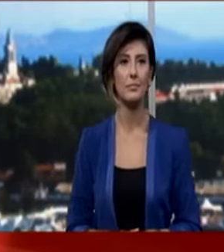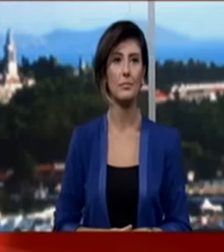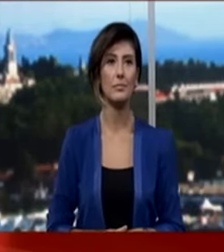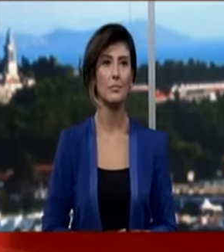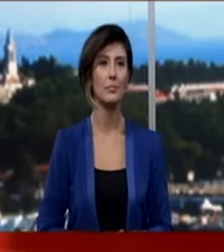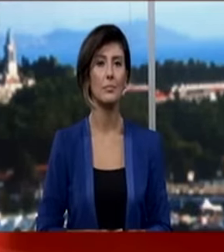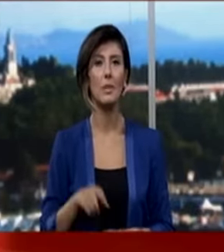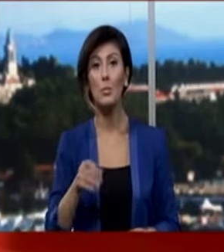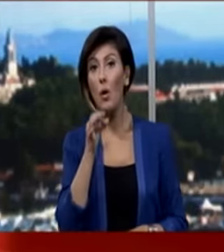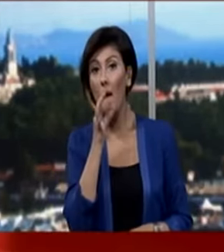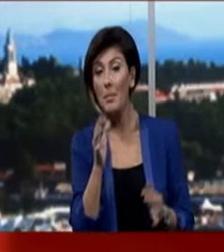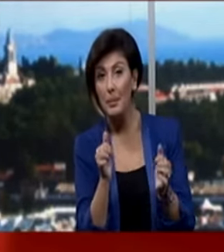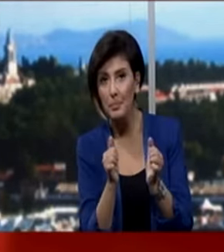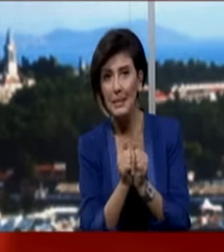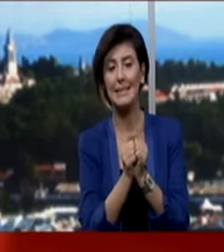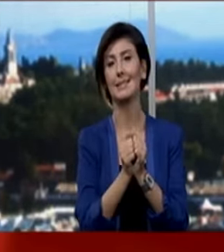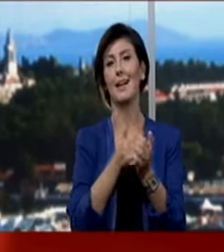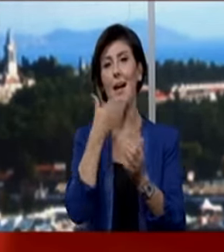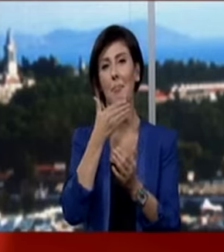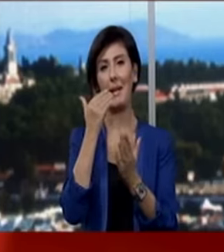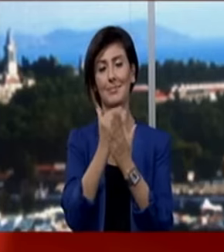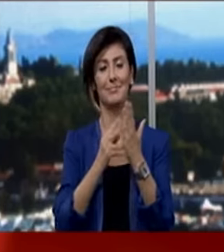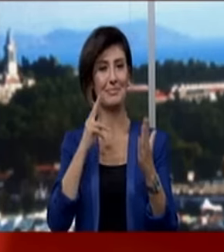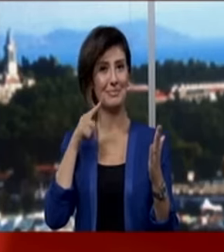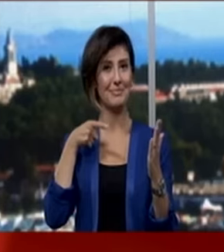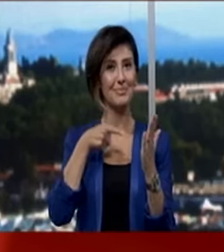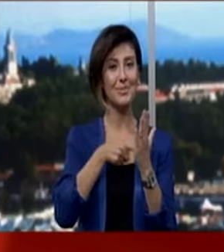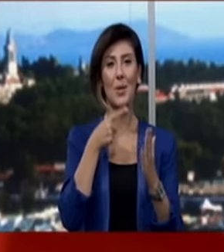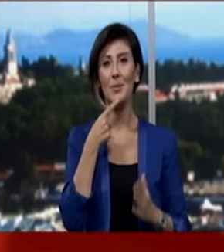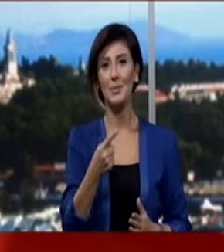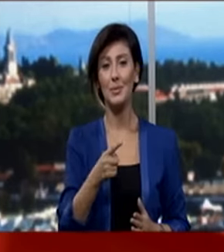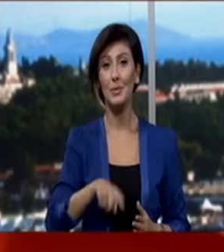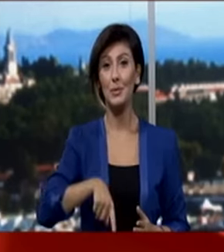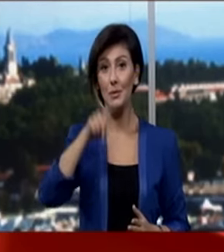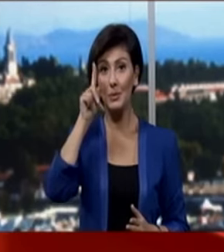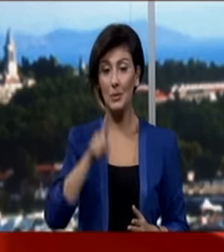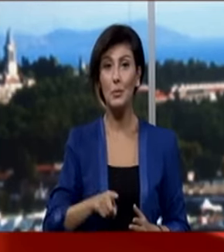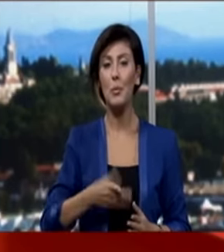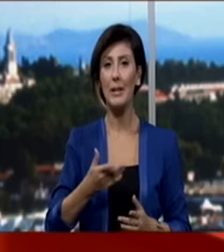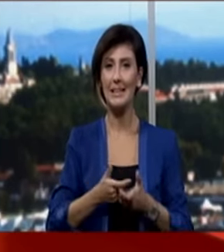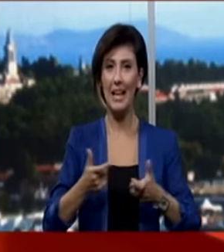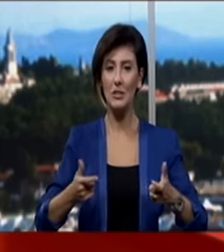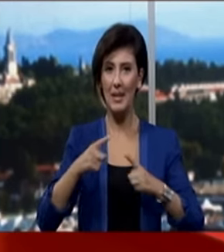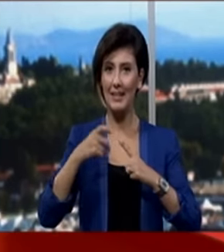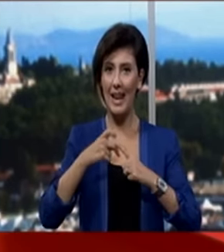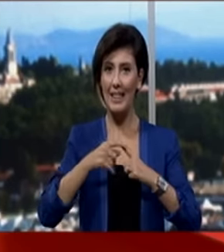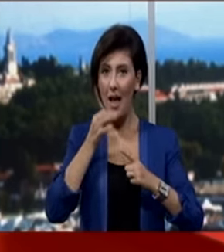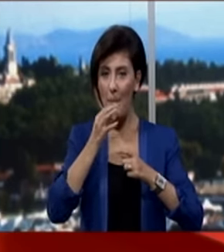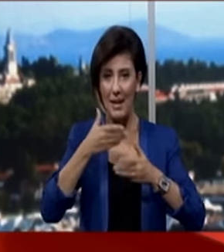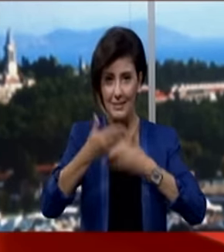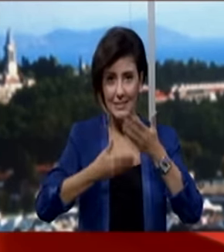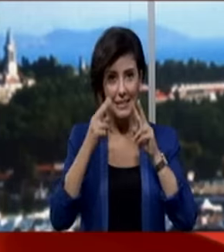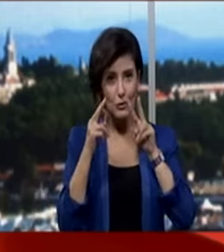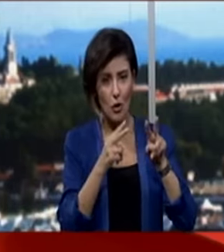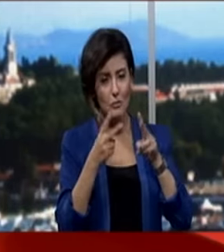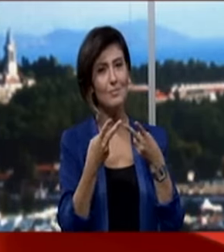Bu haberle birlikte bültenimizin sonuna gelmiş olduk. Gün boyu günün gelişmelerini TRT ekranlarından takip